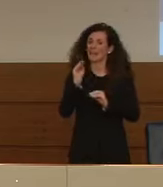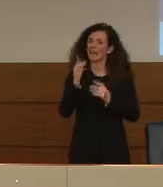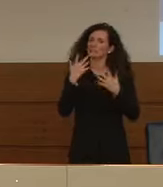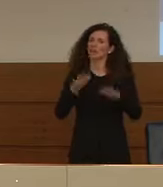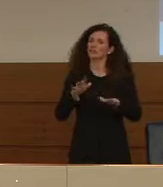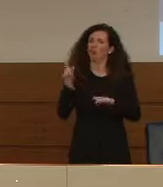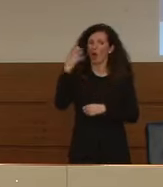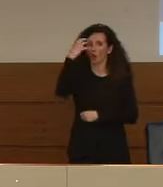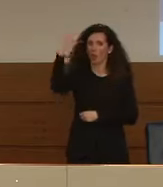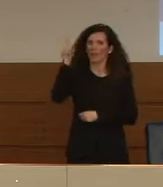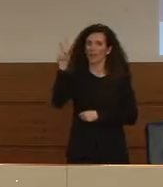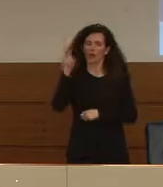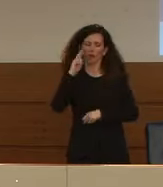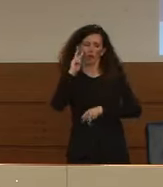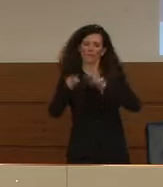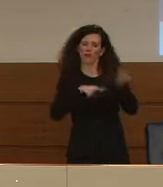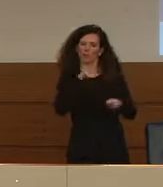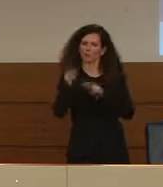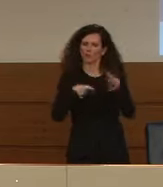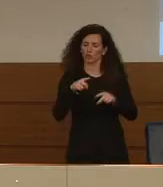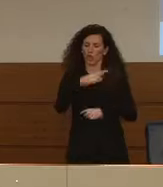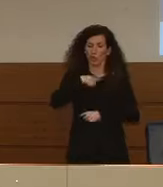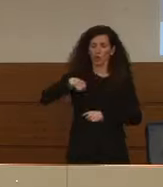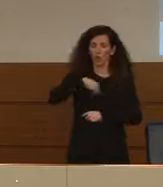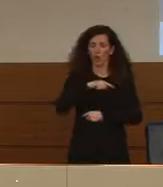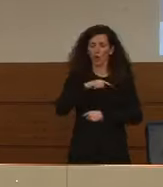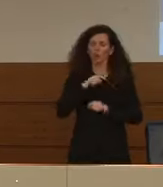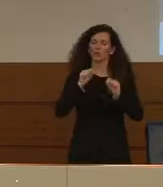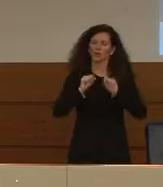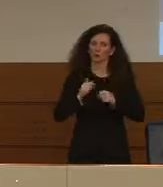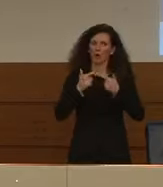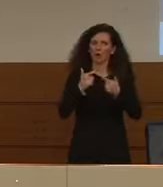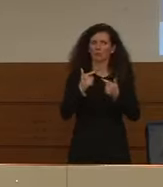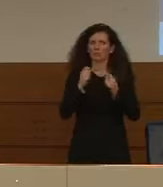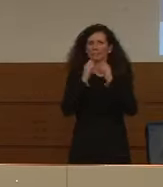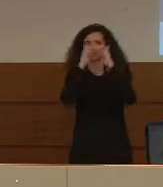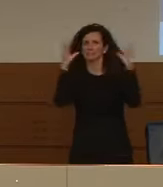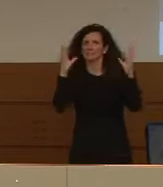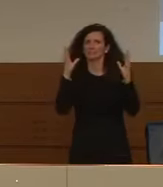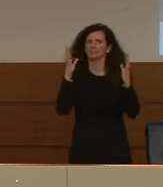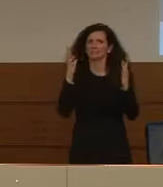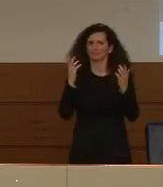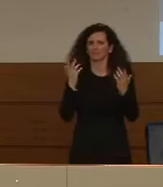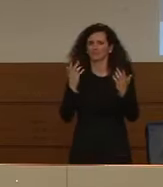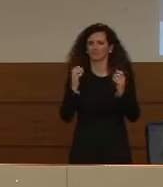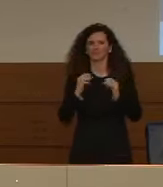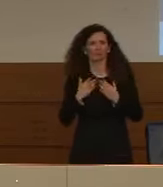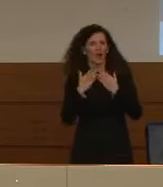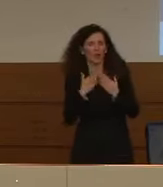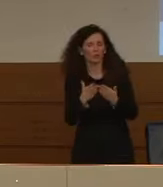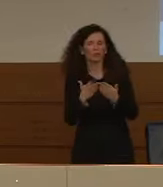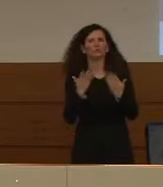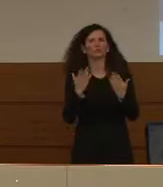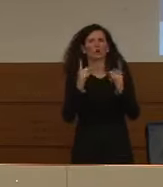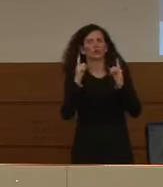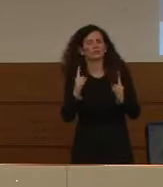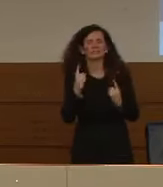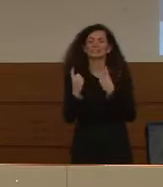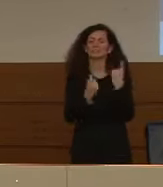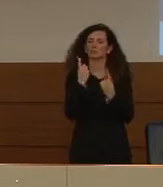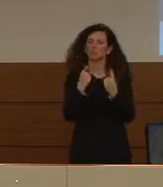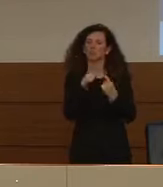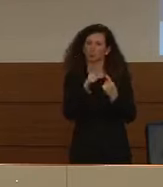Vi posso dire che noi stiamo elaborando delle ipotesi per supportare anche in questo campo la regione Lombardia e nelle